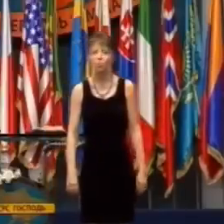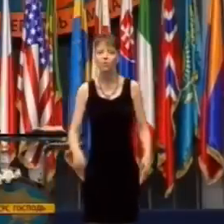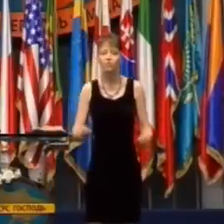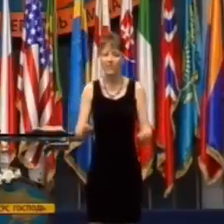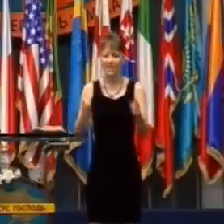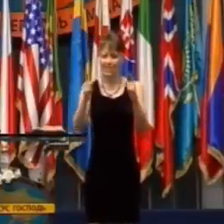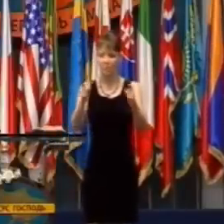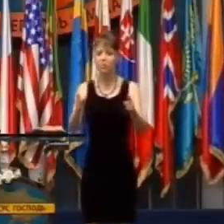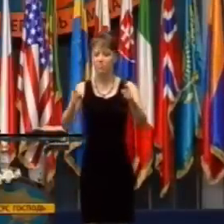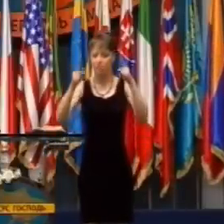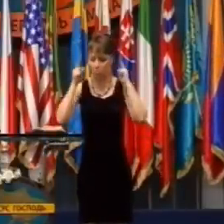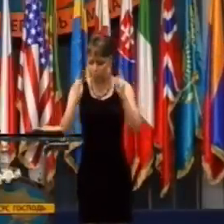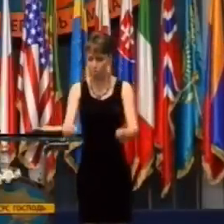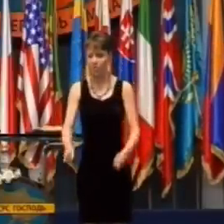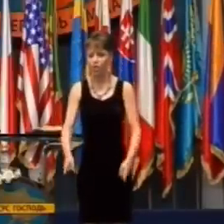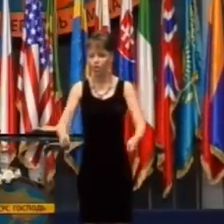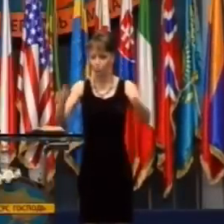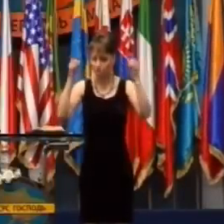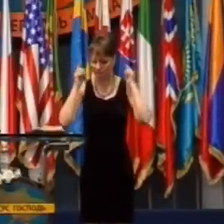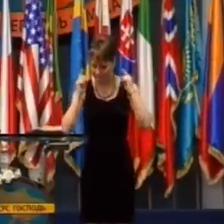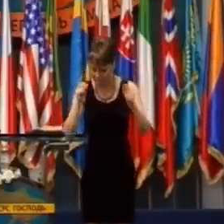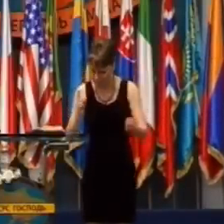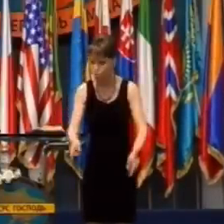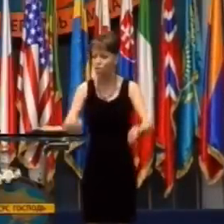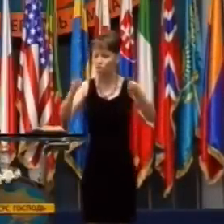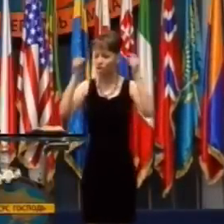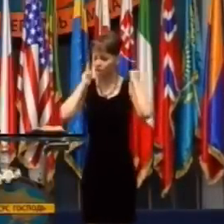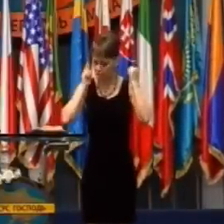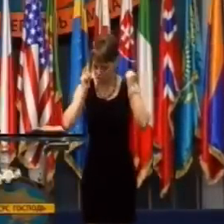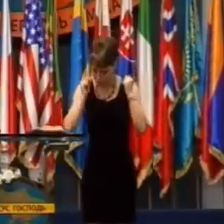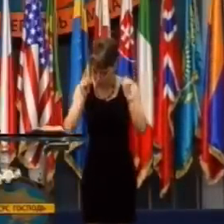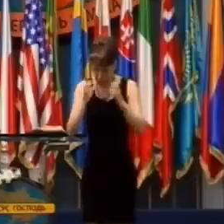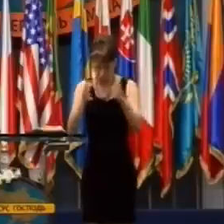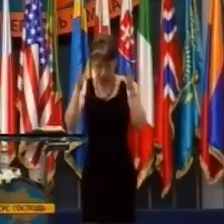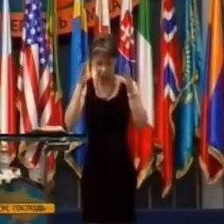aby ste si uvedomili, že Boh je väčší než vaša krabica.